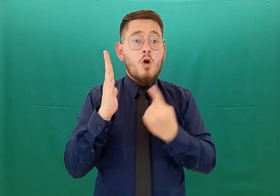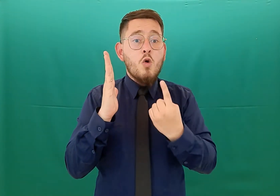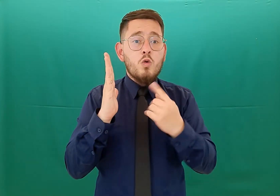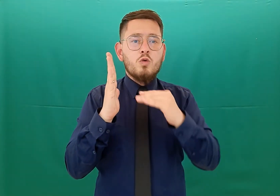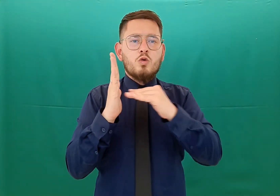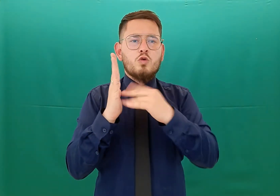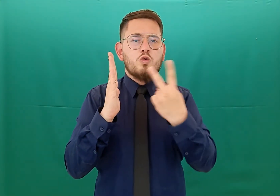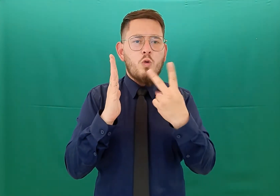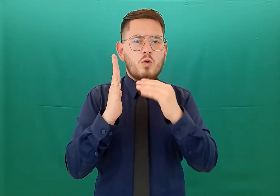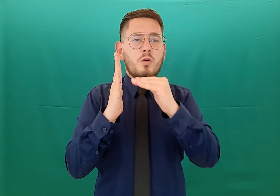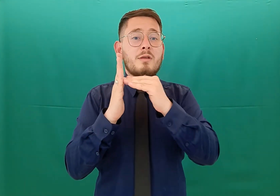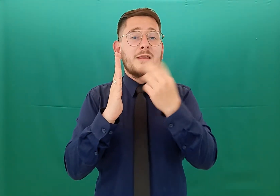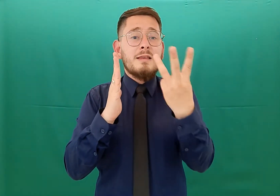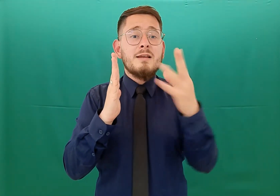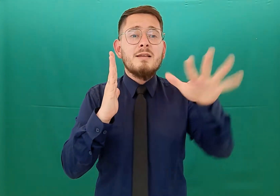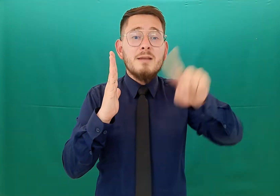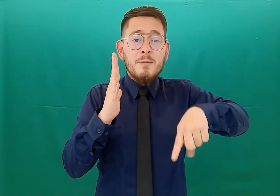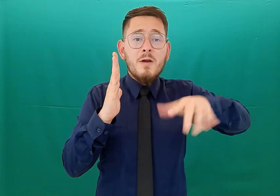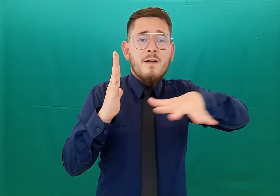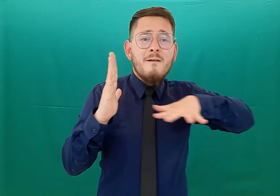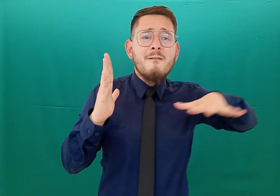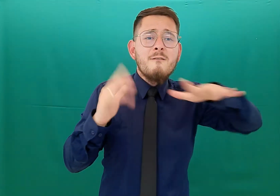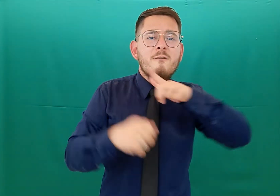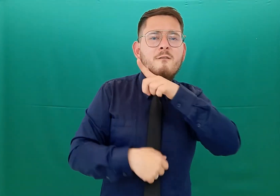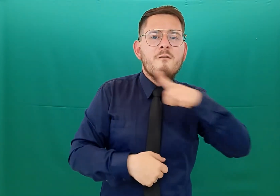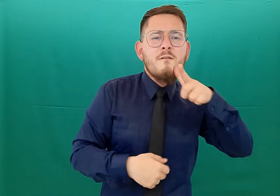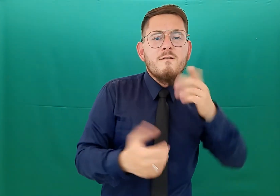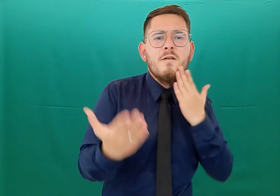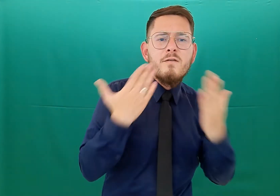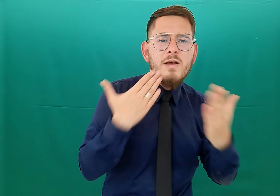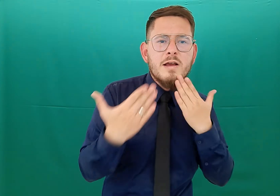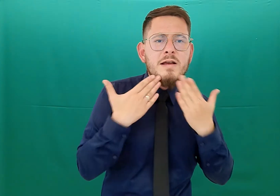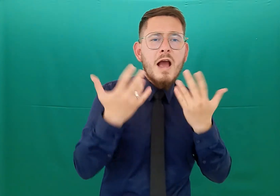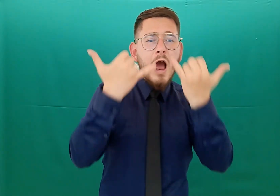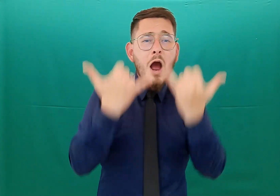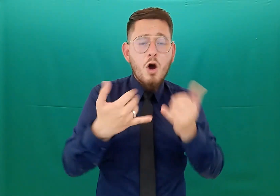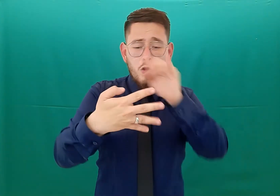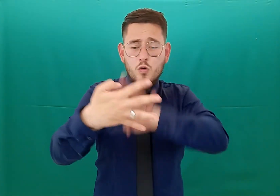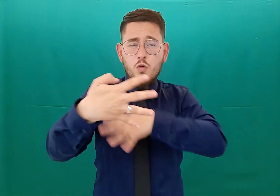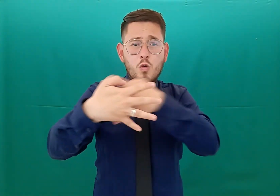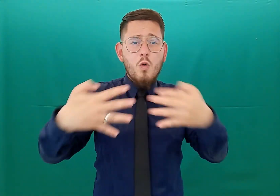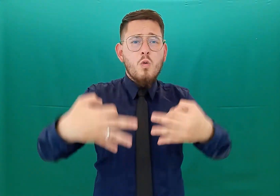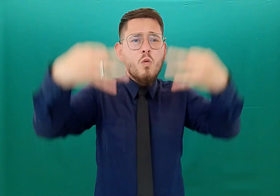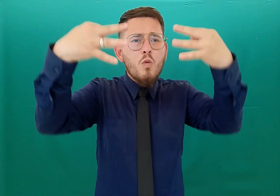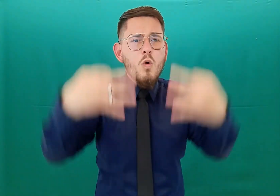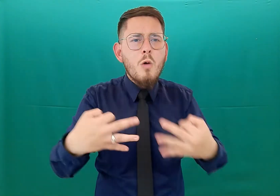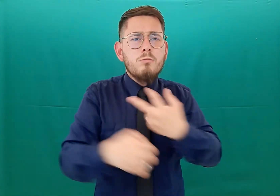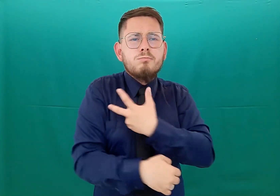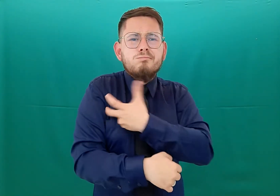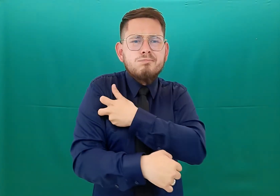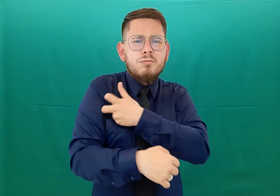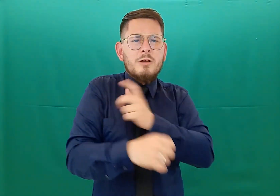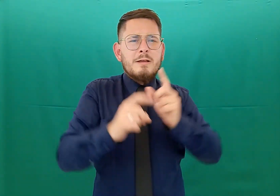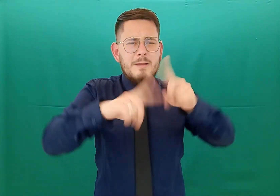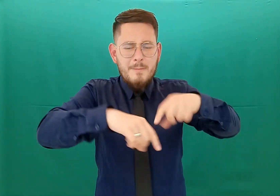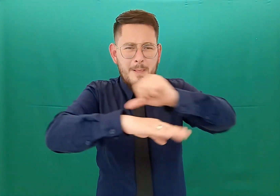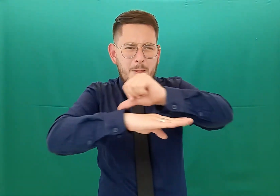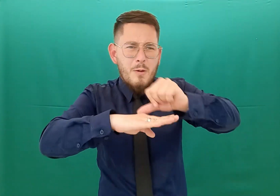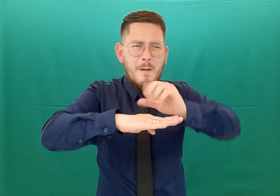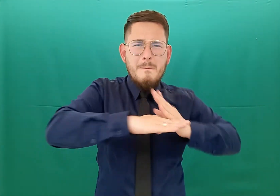en el sector rural. Por eso damos a conocer el calendario de esterilización que se llevará a cabo desde esta semana